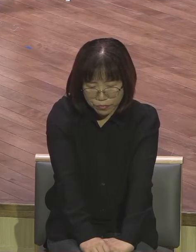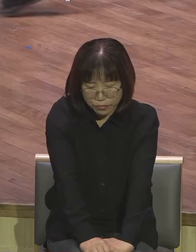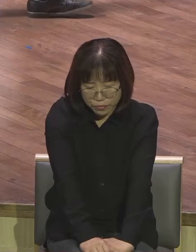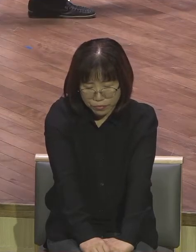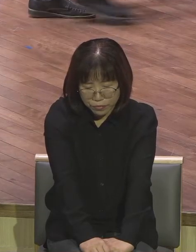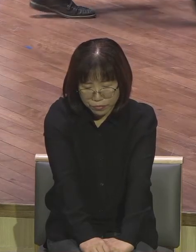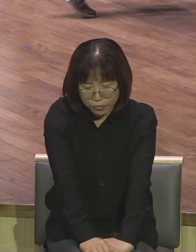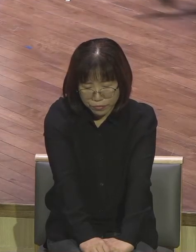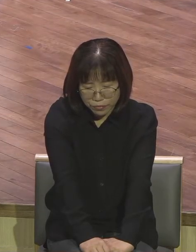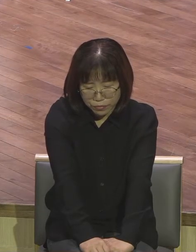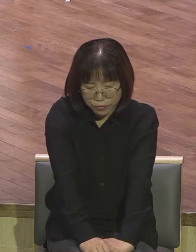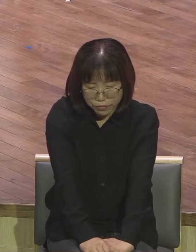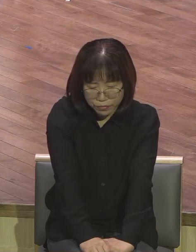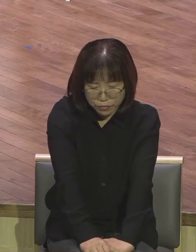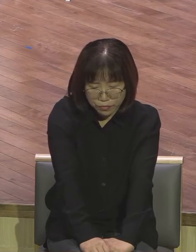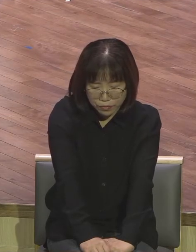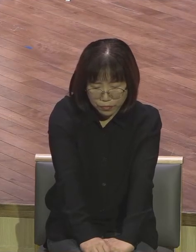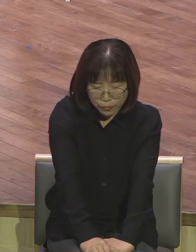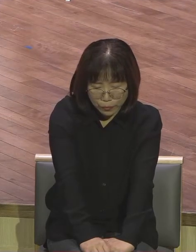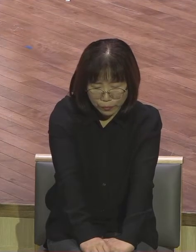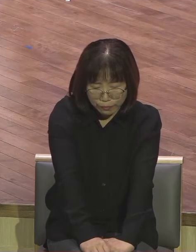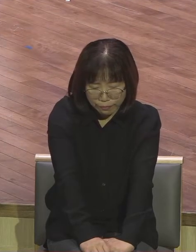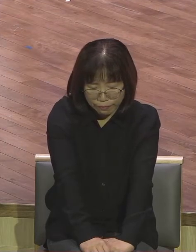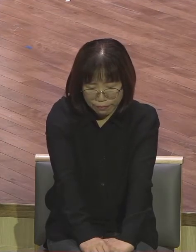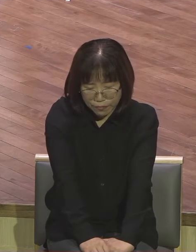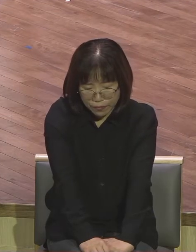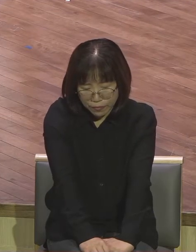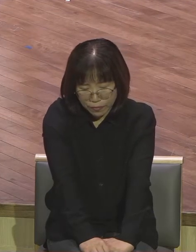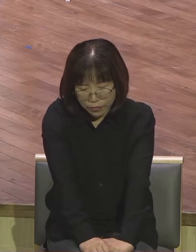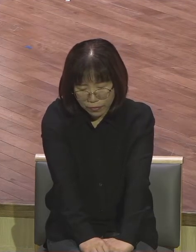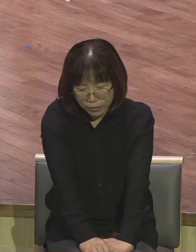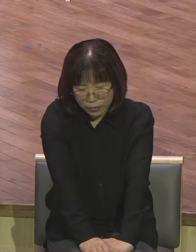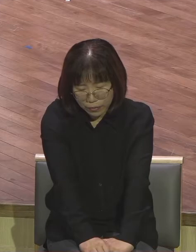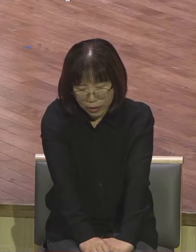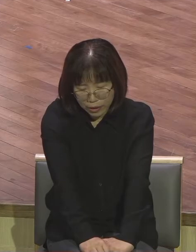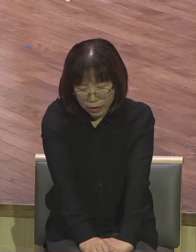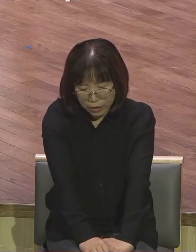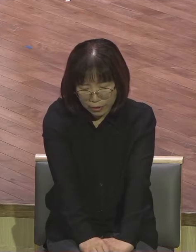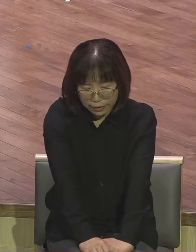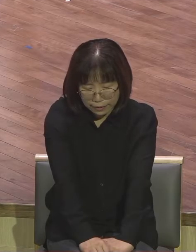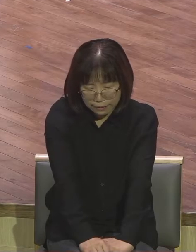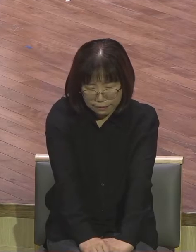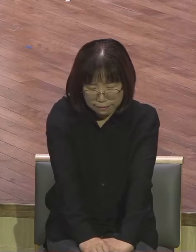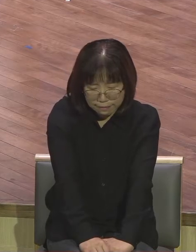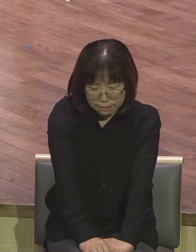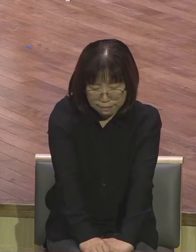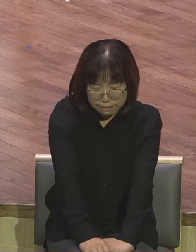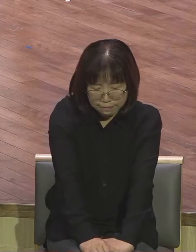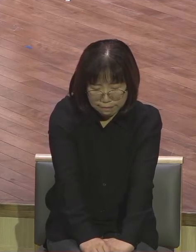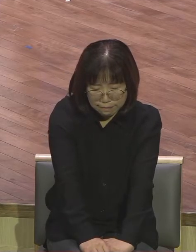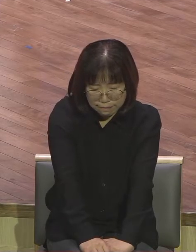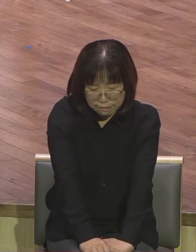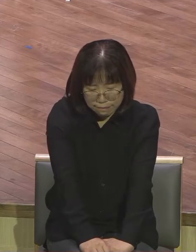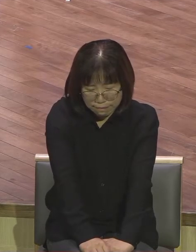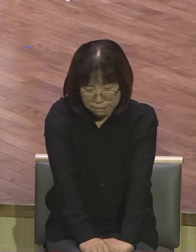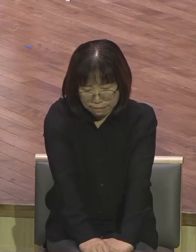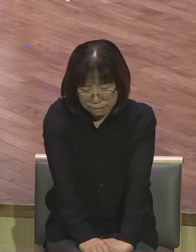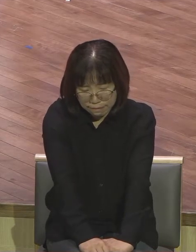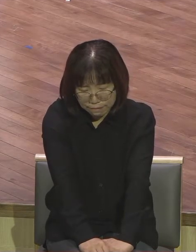무석 교회에서 위하여 하나님의 구성들로 조금 가시고 역사하여 하나님의 모든 현장에 하나님의 나라가 임하게 하시고 오직